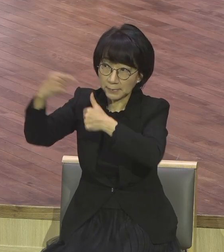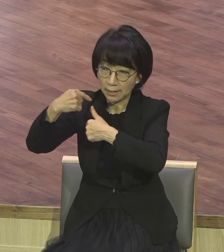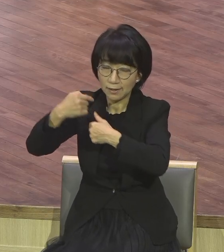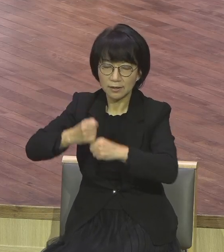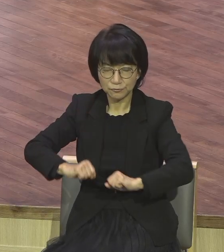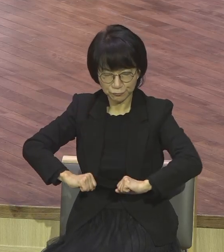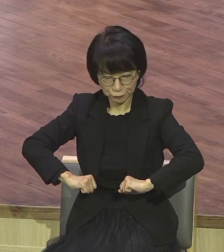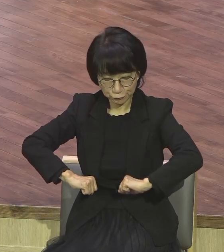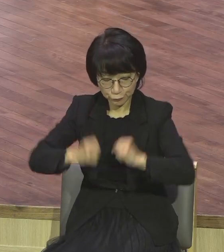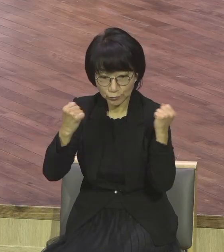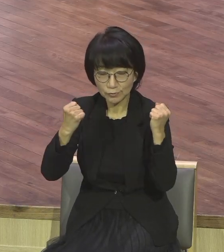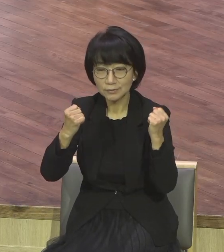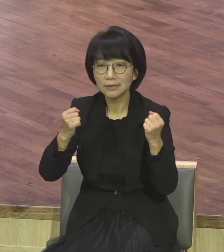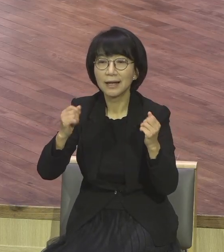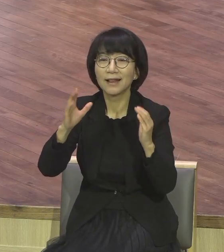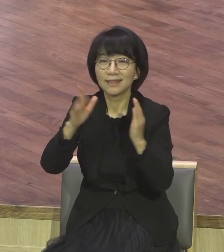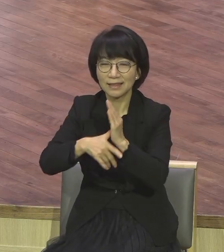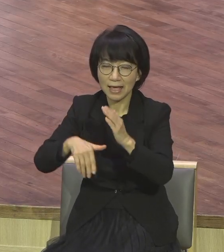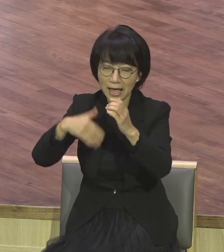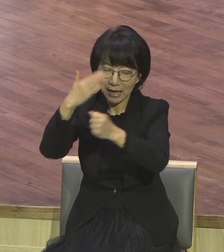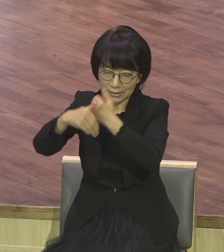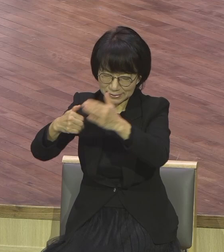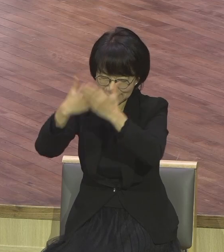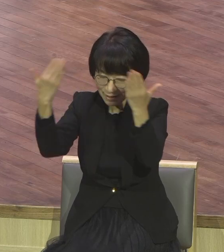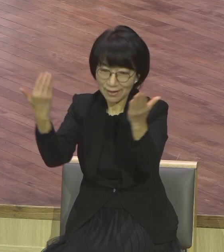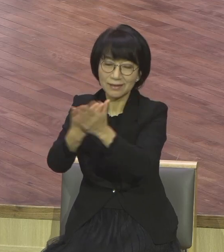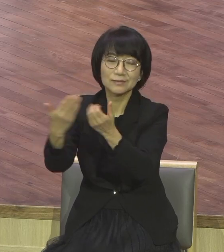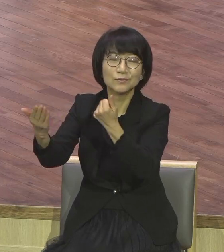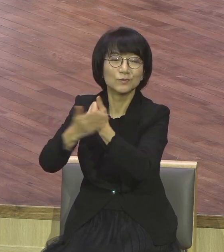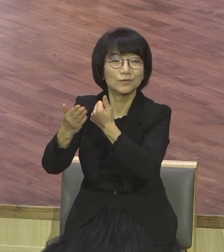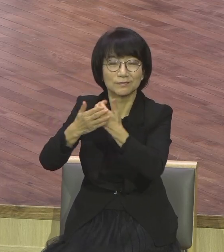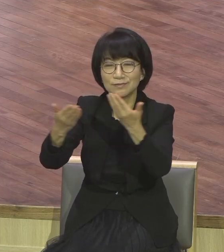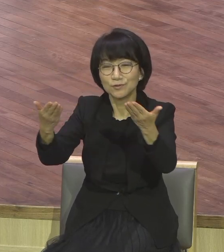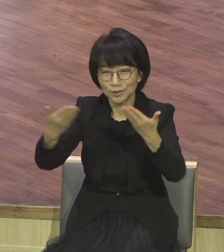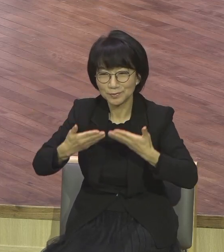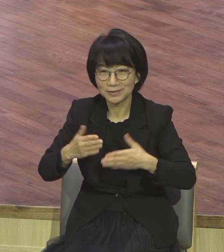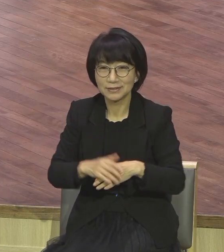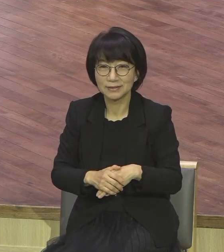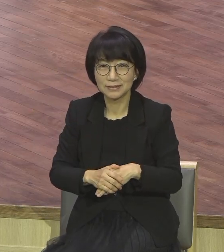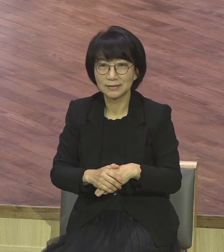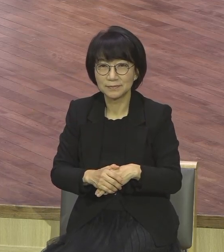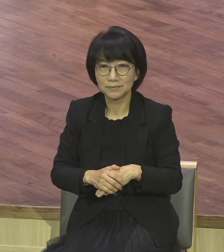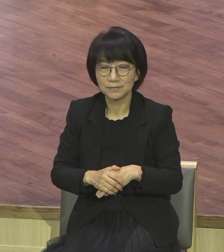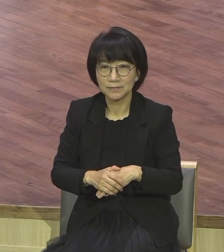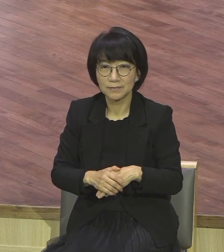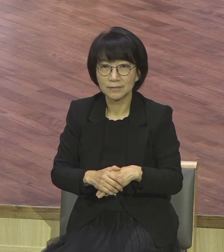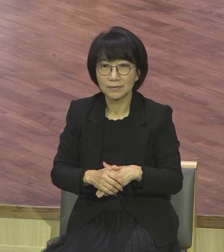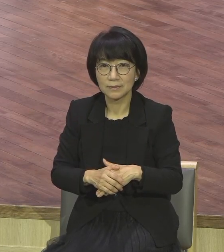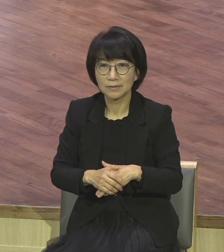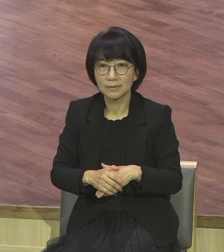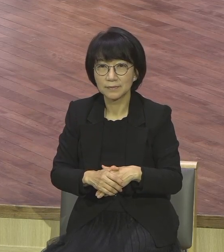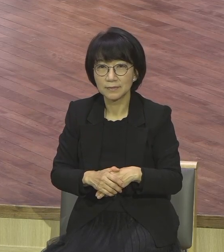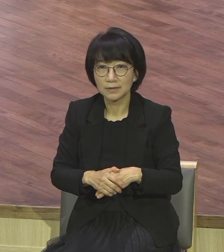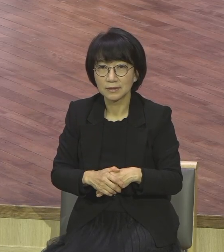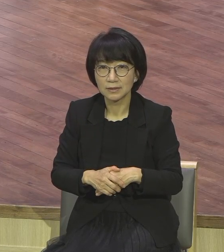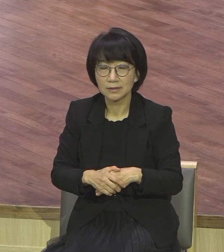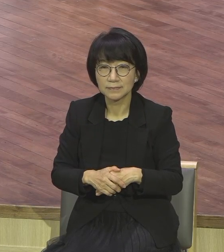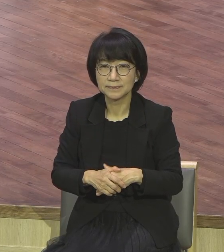처음이야 나가면 누구인데 배운 것도 없고 여러분이 많이 배우잖아요 배운 것도 없고 본 적도 없고 그냥 하는데